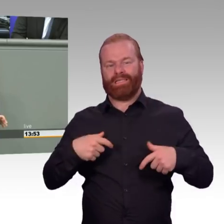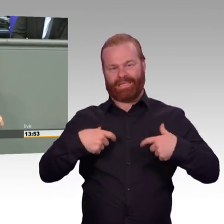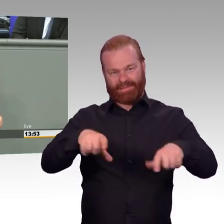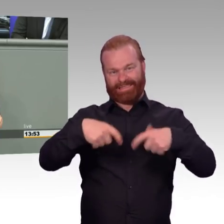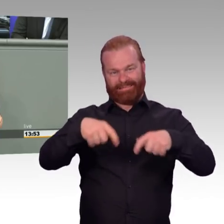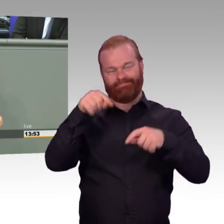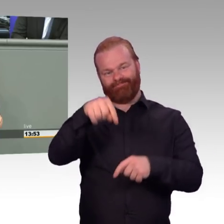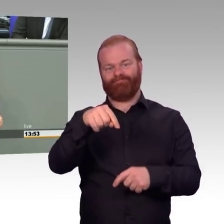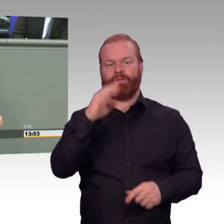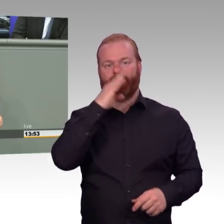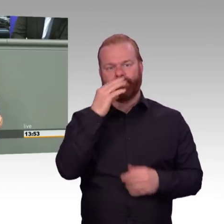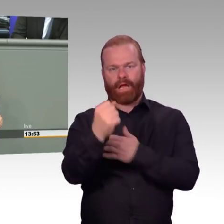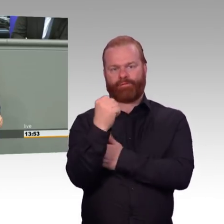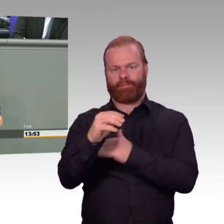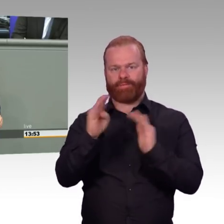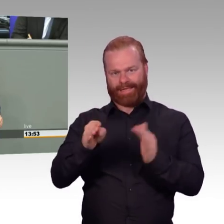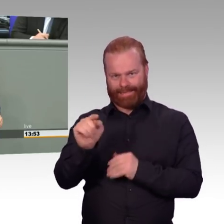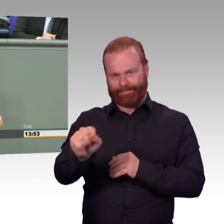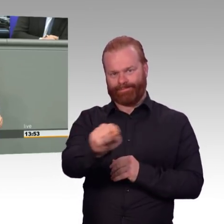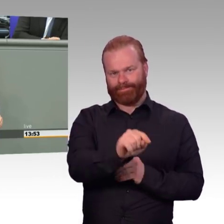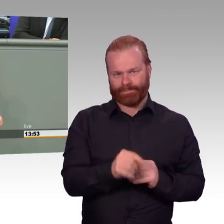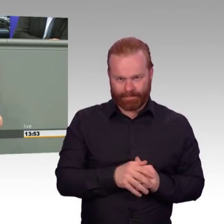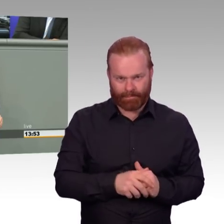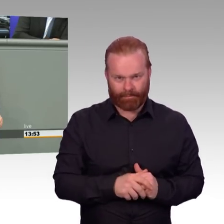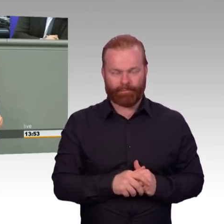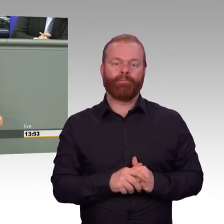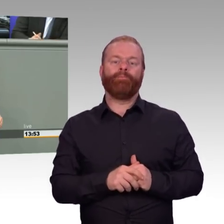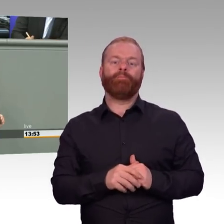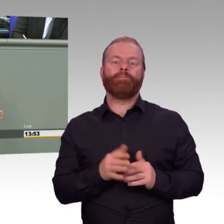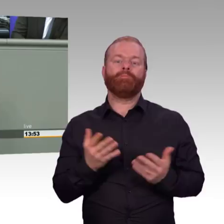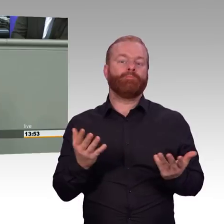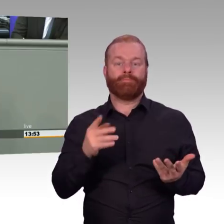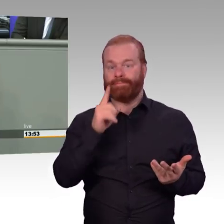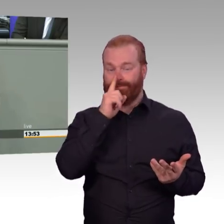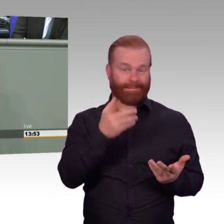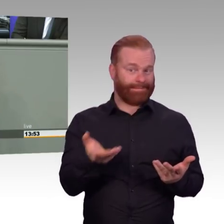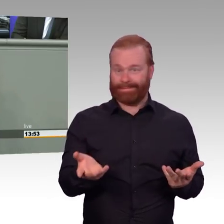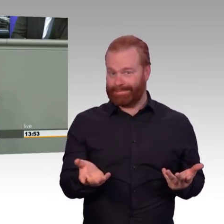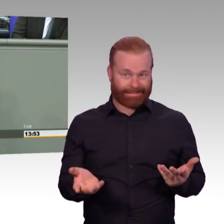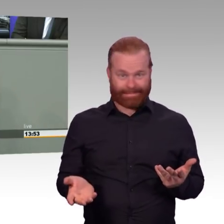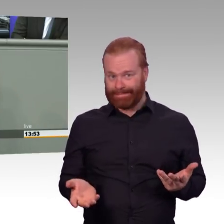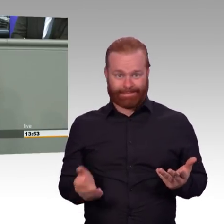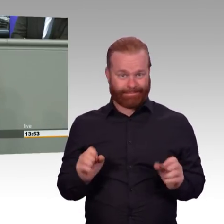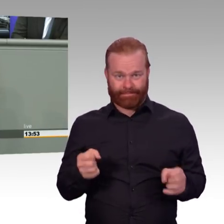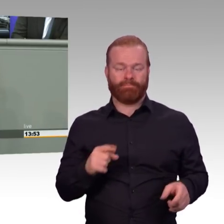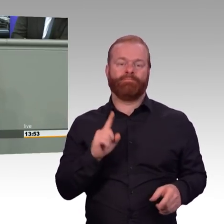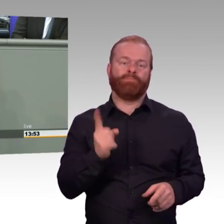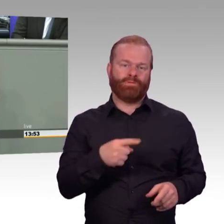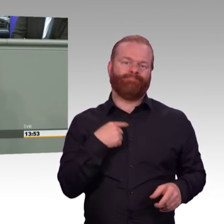nachjustieren. Wir brauchen aus meiner Sicht eine gesetzliche Definition von Versorgungssicherheit. Übrigens steigen